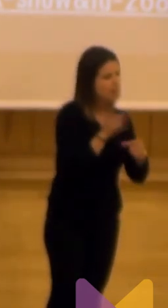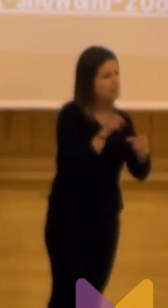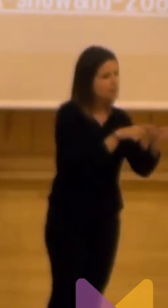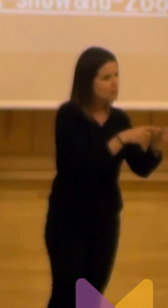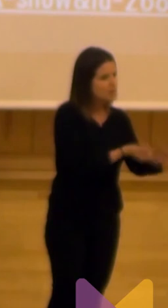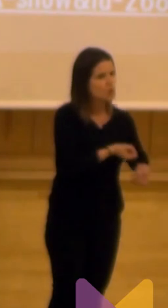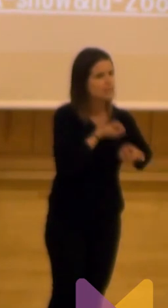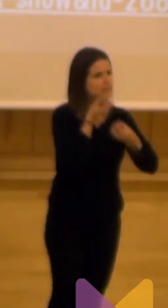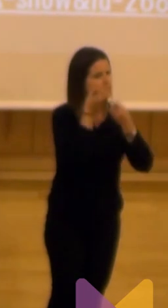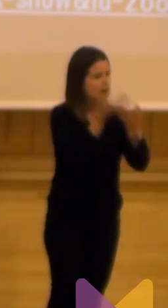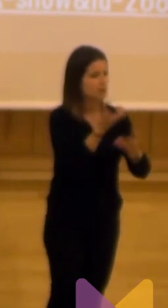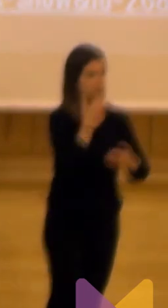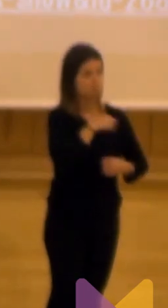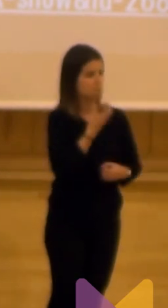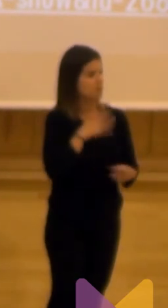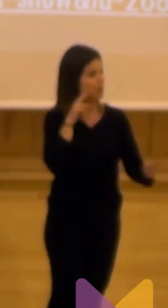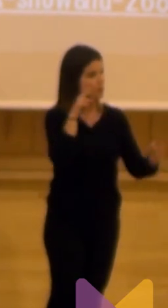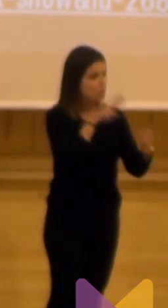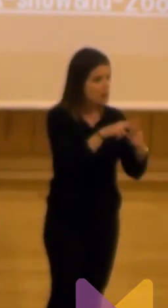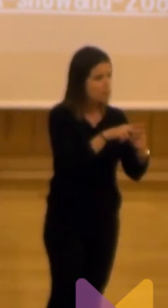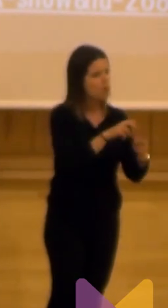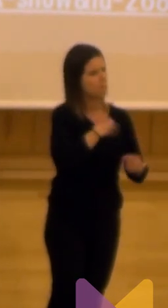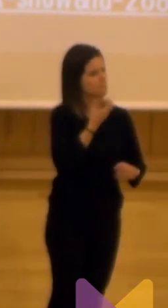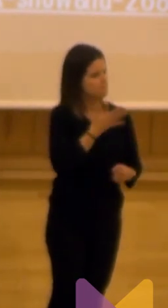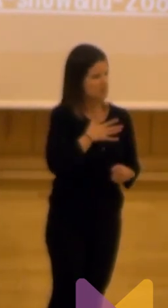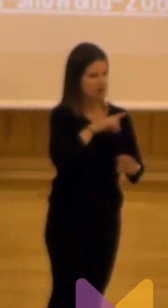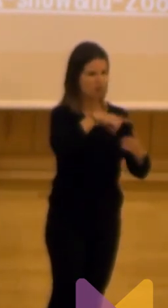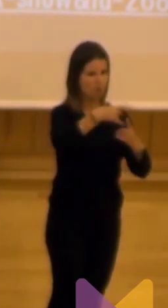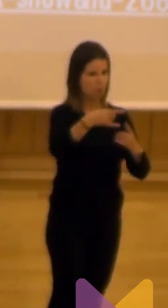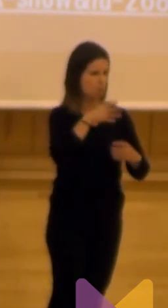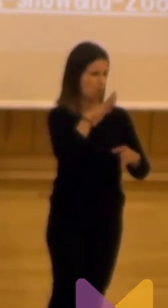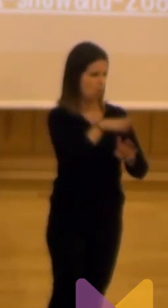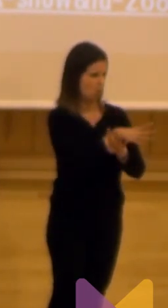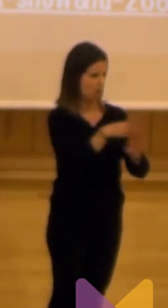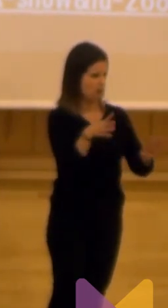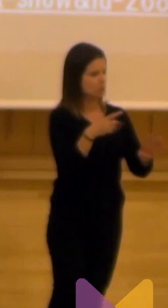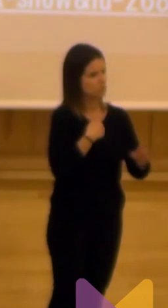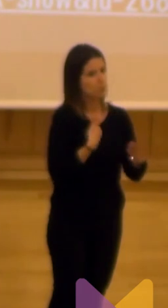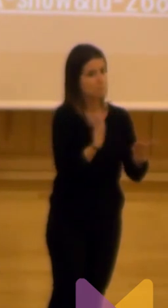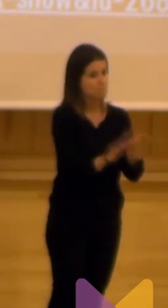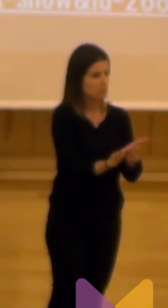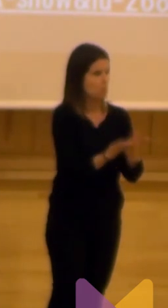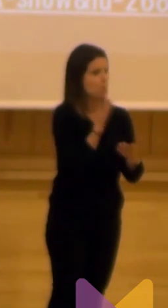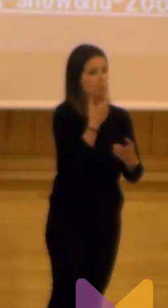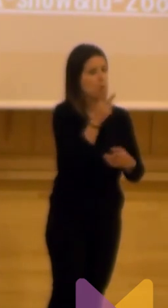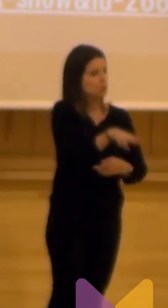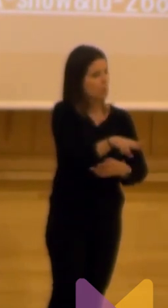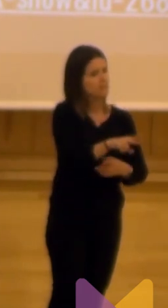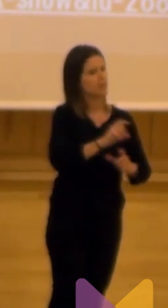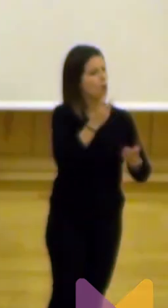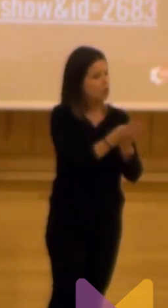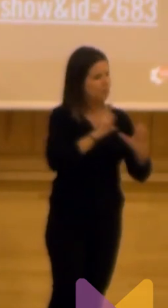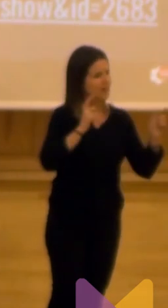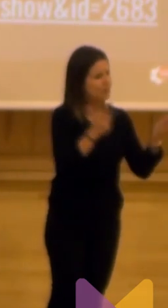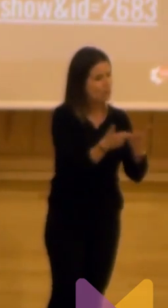impliquemos y que si nos vemos dentro mañana hoy estáis X mañana seguramente estaréis el doble por los horarios y demás pero yo os pido que dentro de dos meses si nos